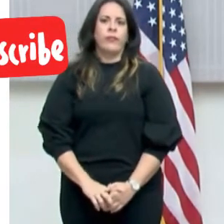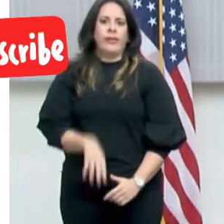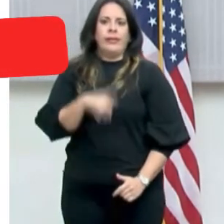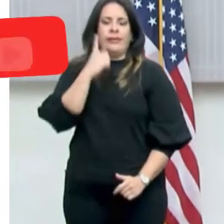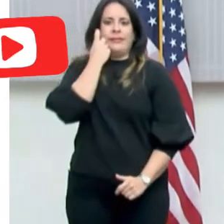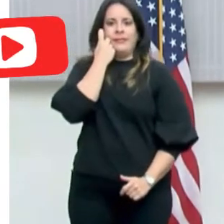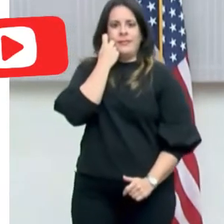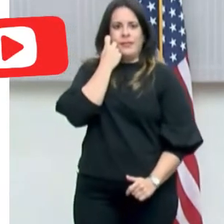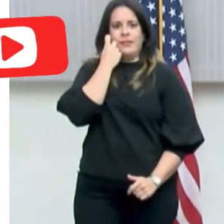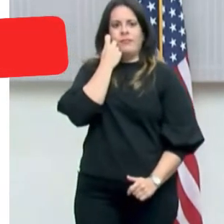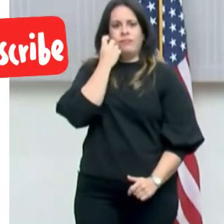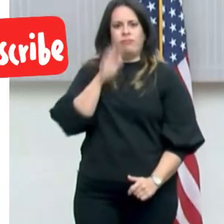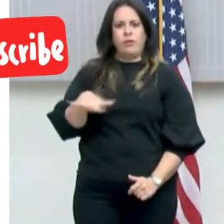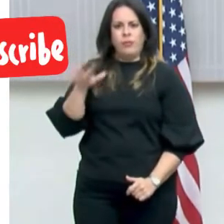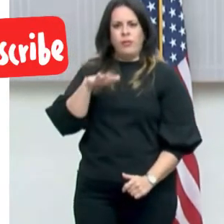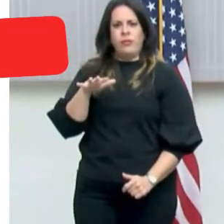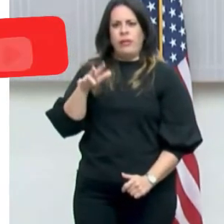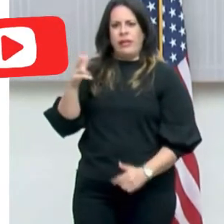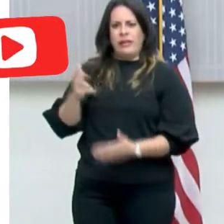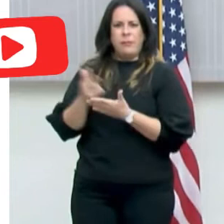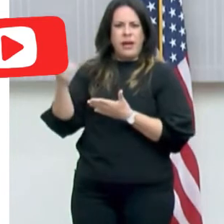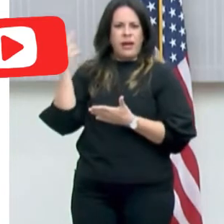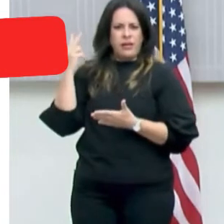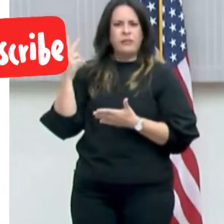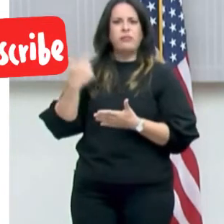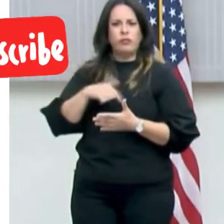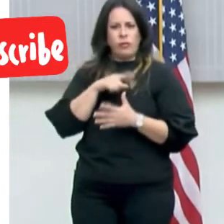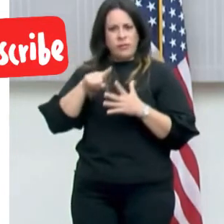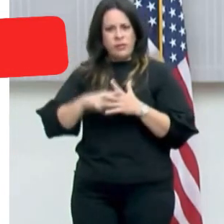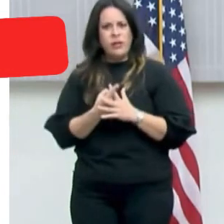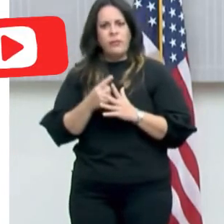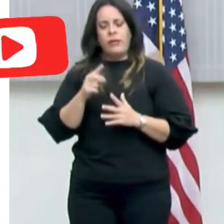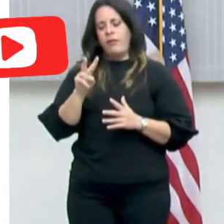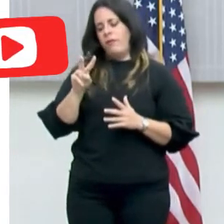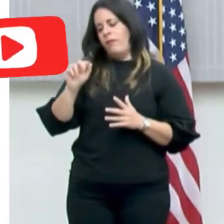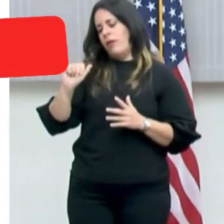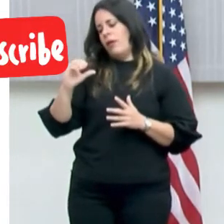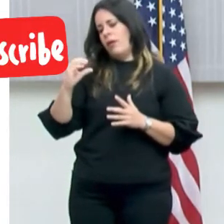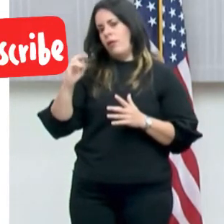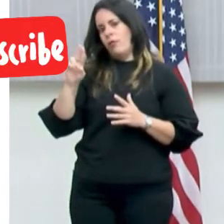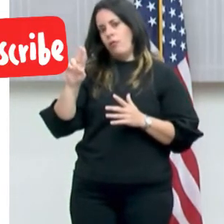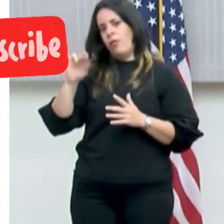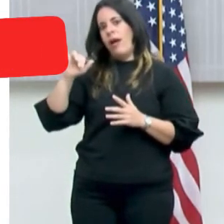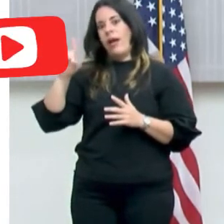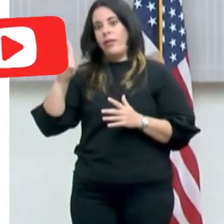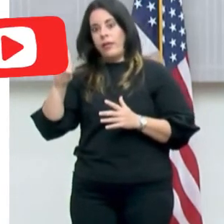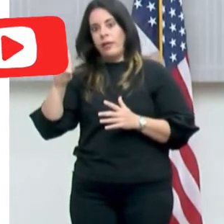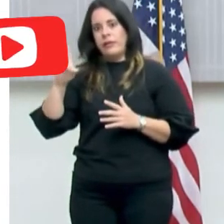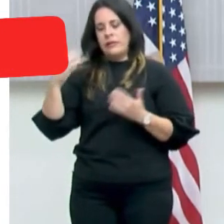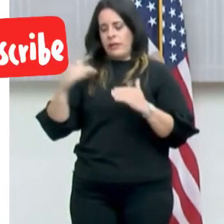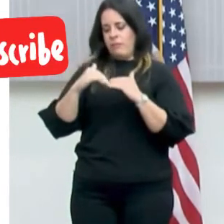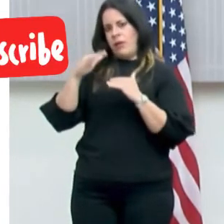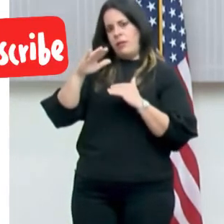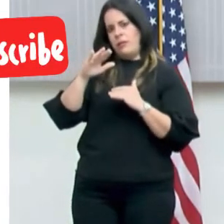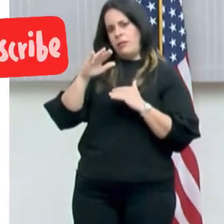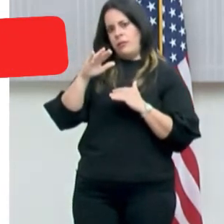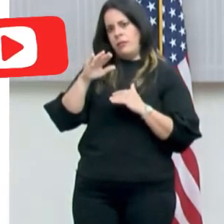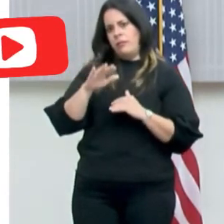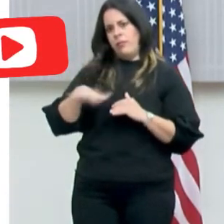escasamente, yo creo que es alrededor de tres semanas que comenzamos lo del BACUID y ya tenemos más de 600